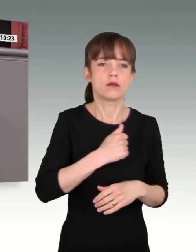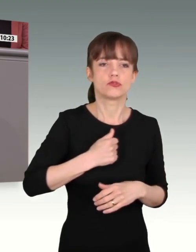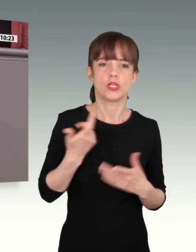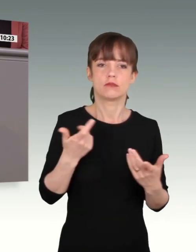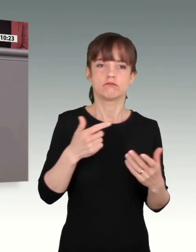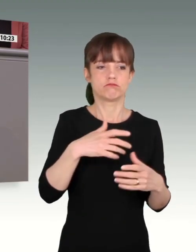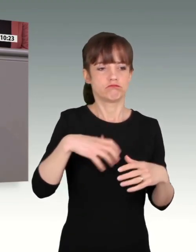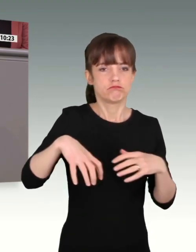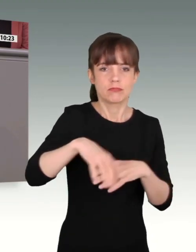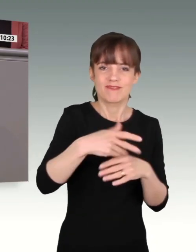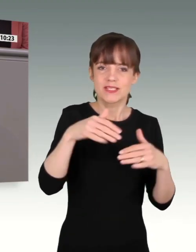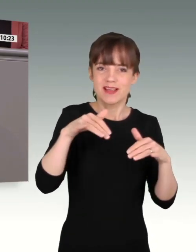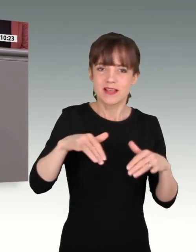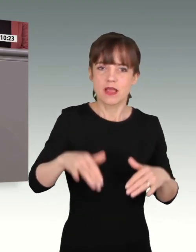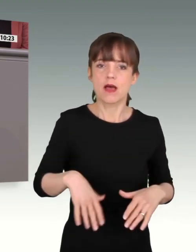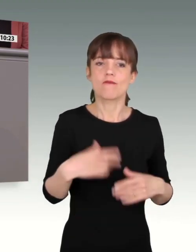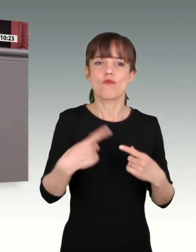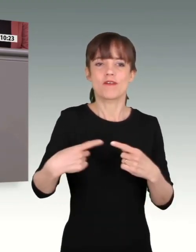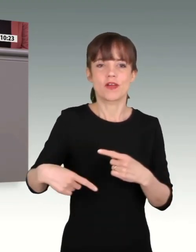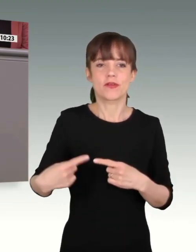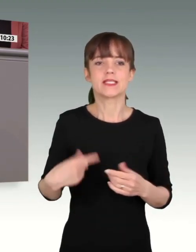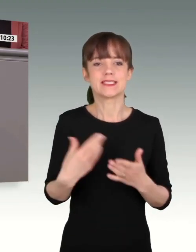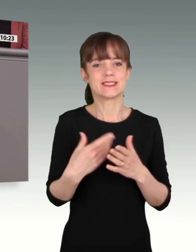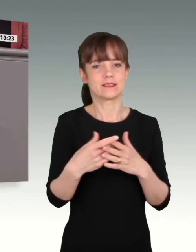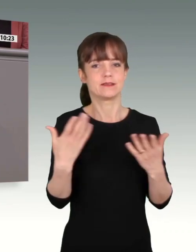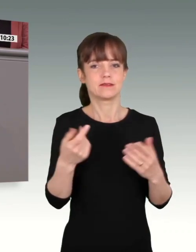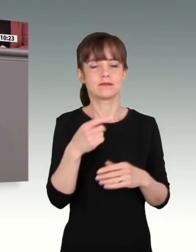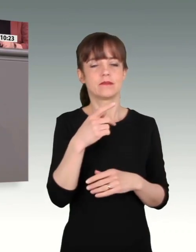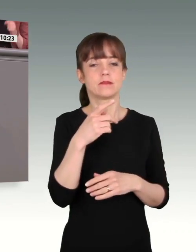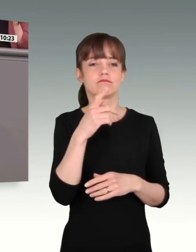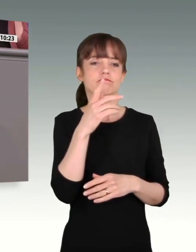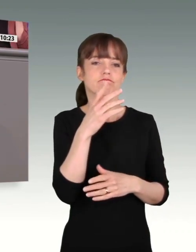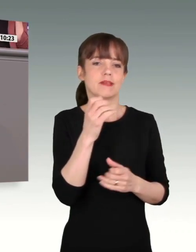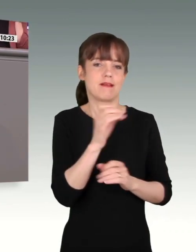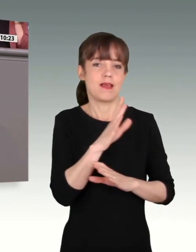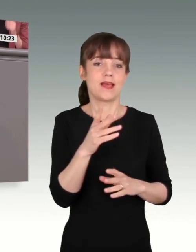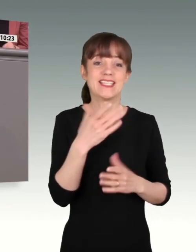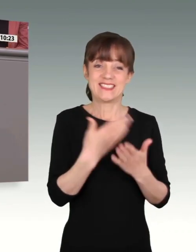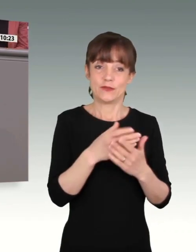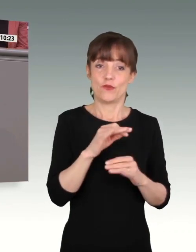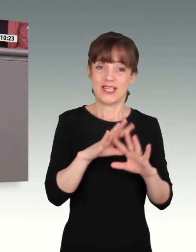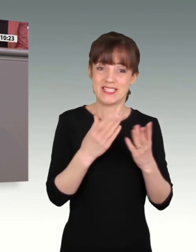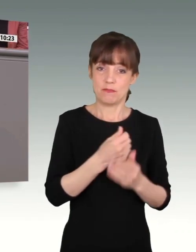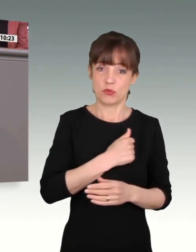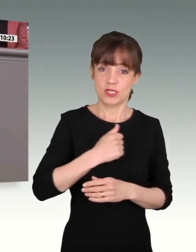sagen, dass nicht nur die 184.000 Soldatinnen und Soldaten eine tolle Arbeit und Leistung ablegen, sondern auch alle zivilen Mitarbeiter,